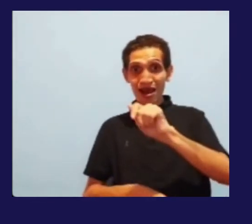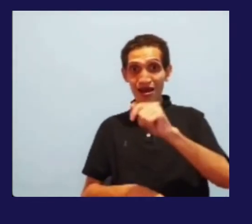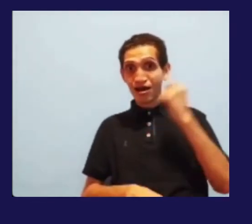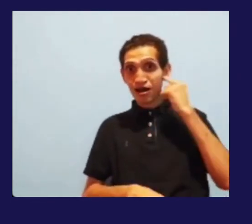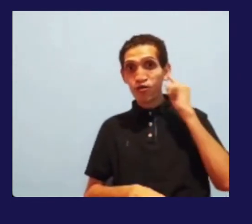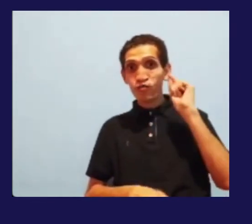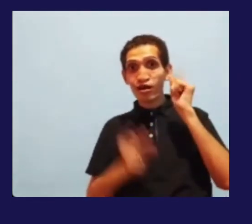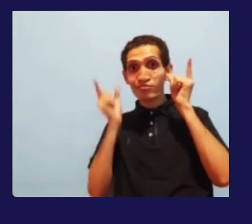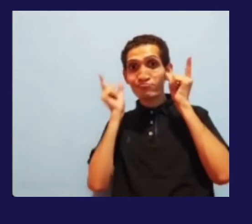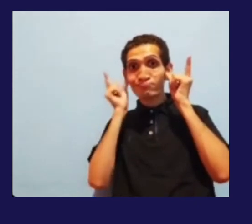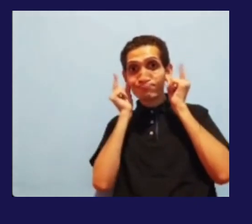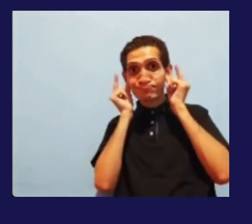Então, ela escuta um pouquinho.